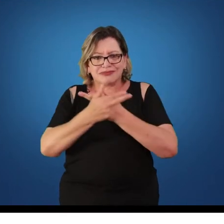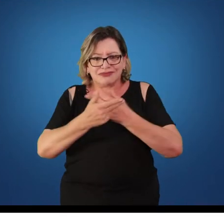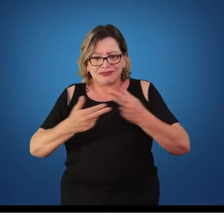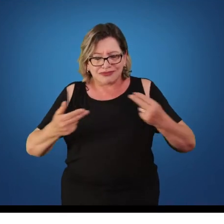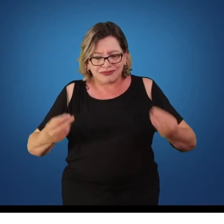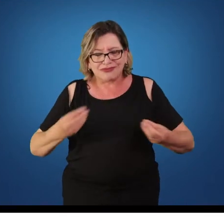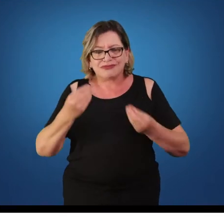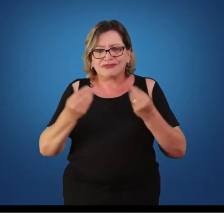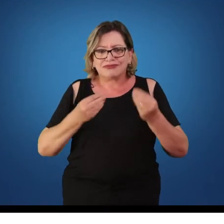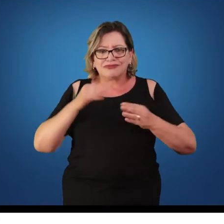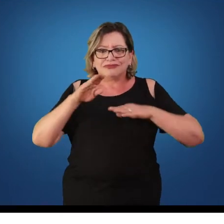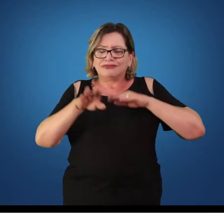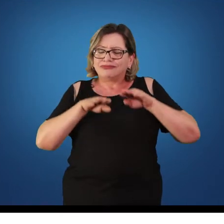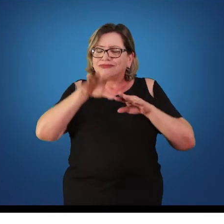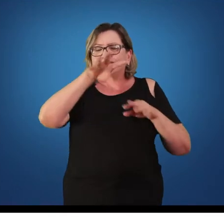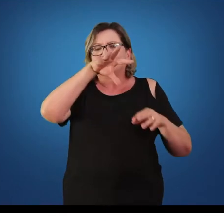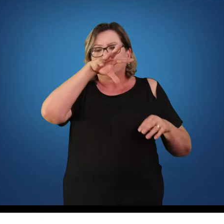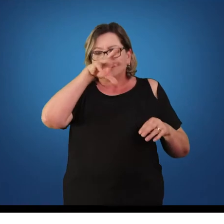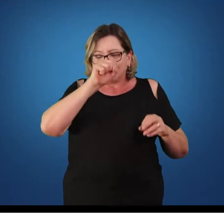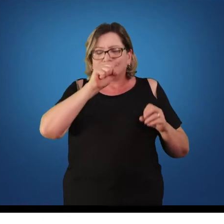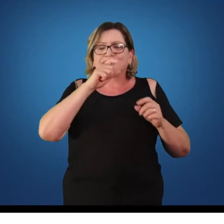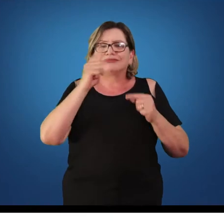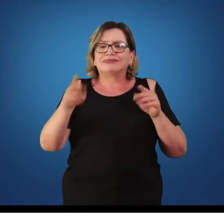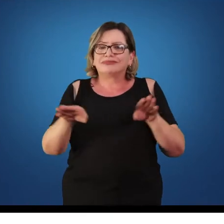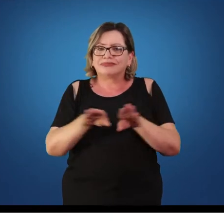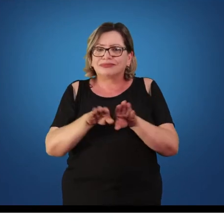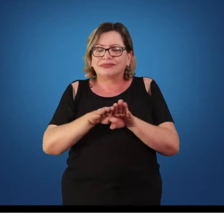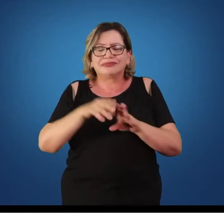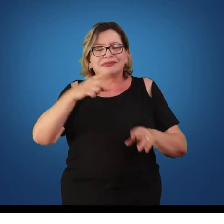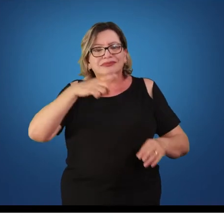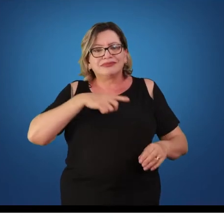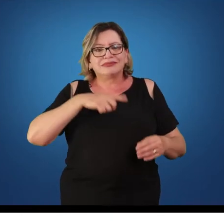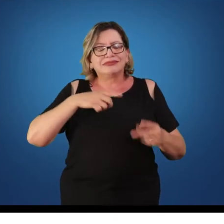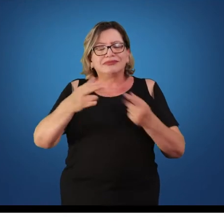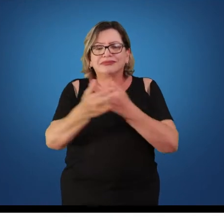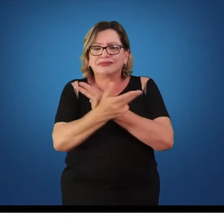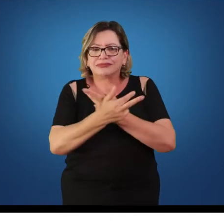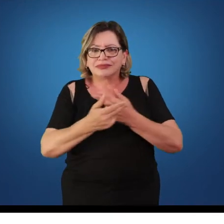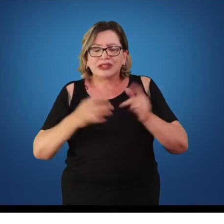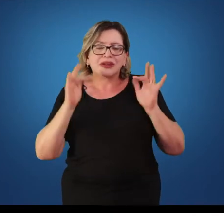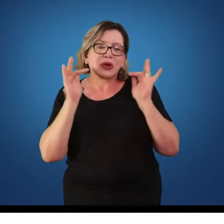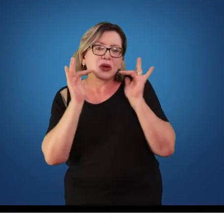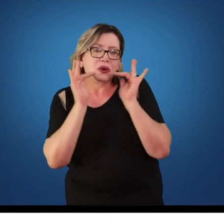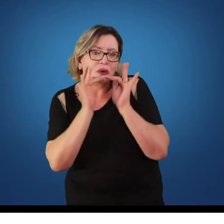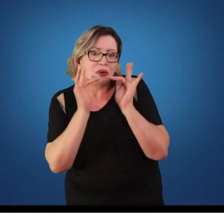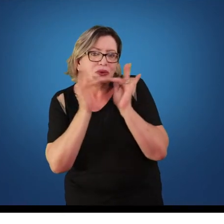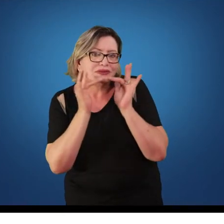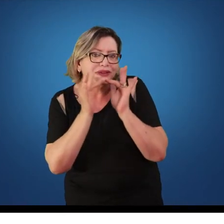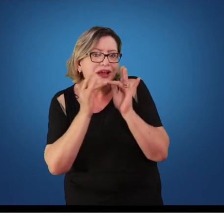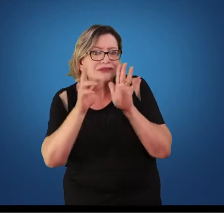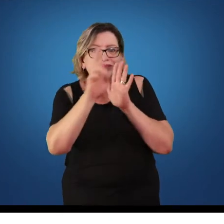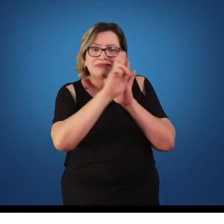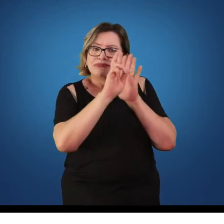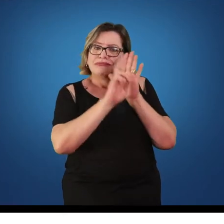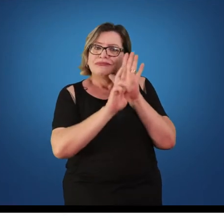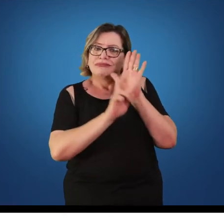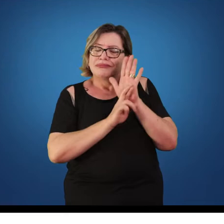ginástica de trampolim, a gente também vai ter o contato com as regras e com as especificidades.